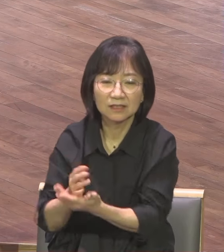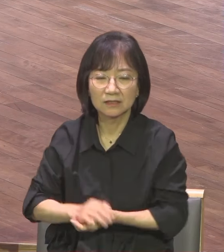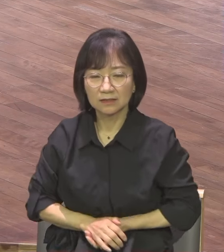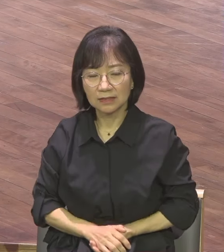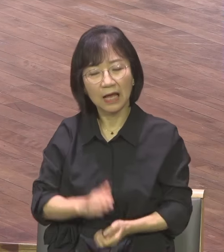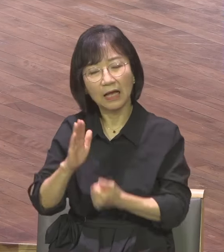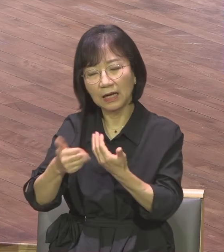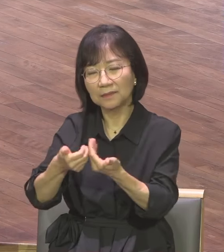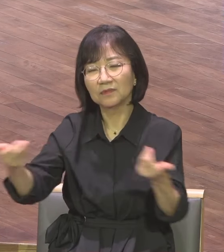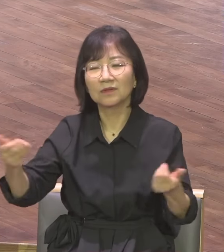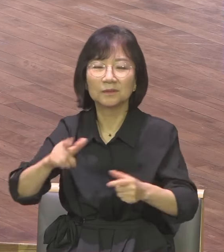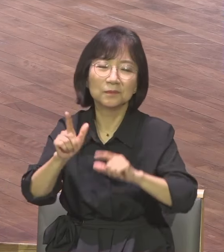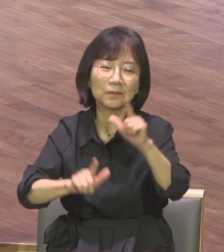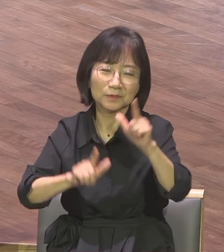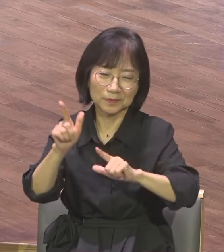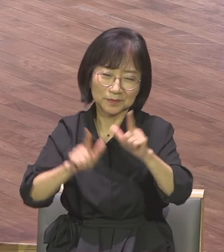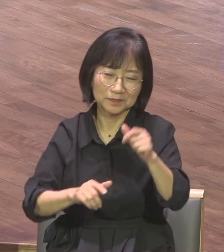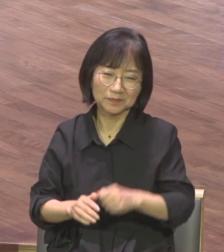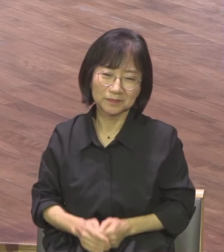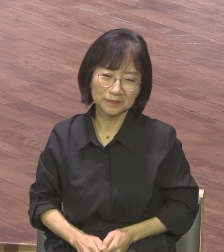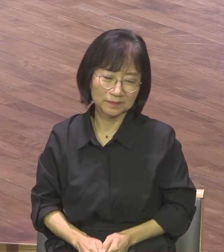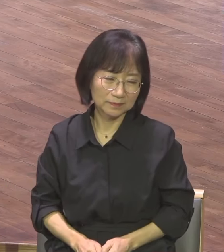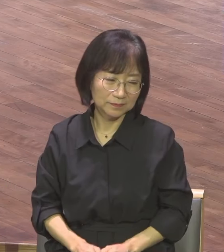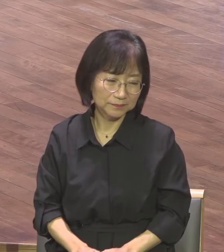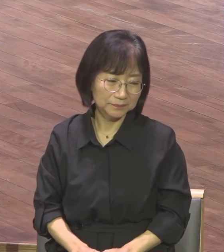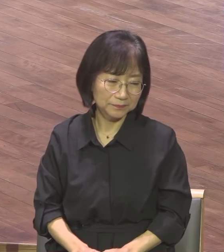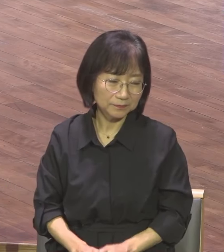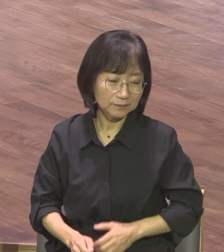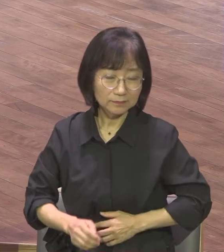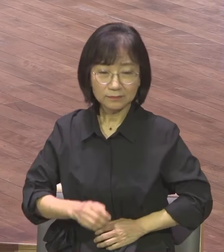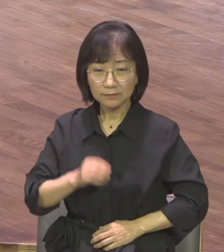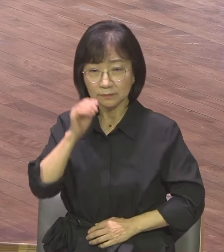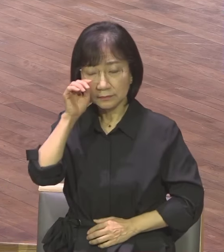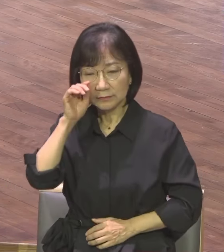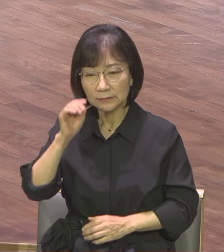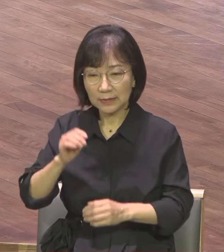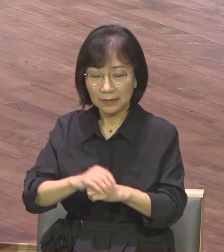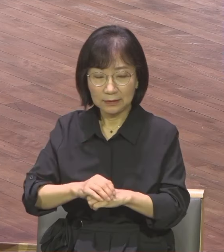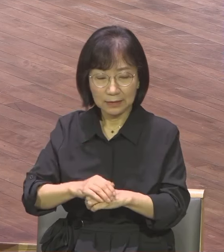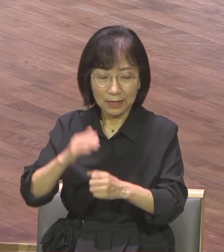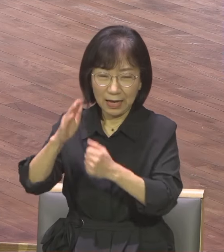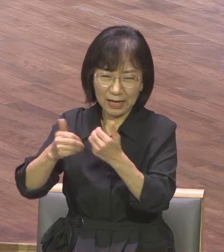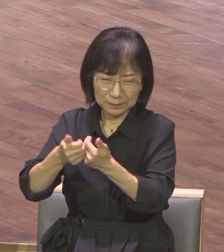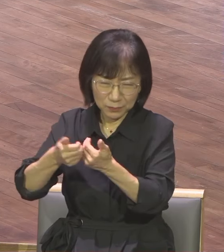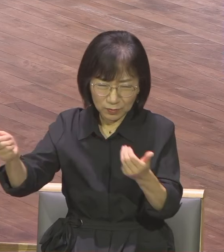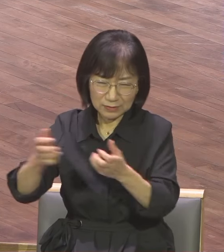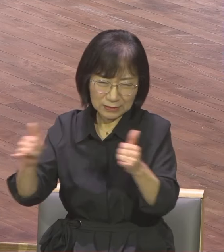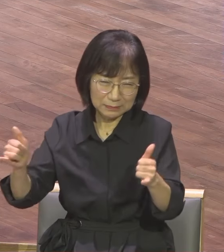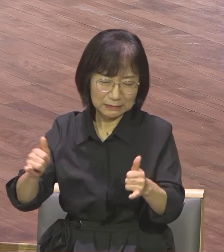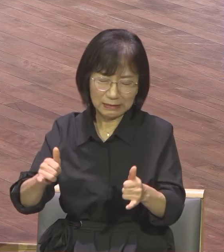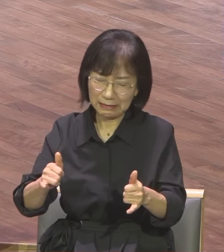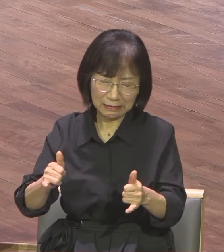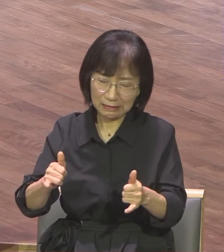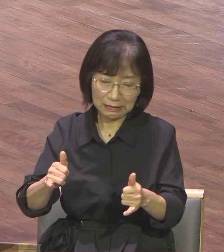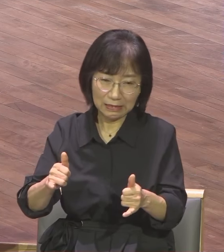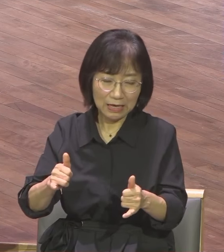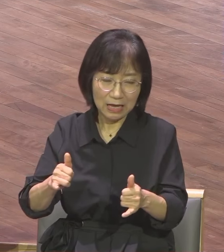최선을 위해 삽니까 얼마나 종교인들이 최선을 위해 삽니까 새벽에 일어나서 목욕